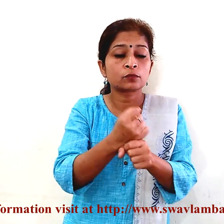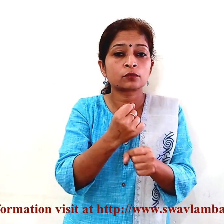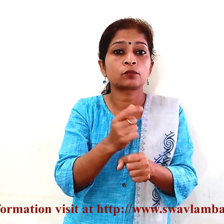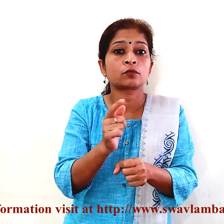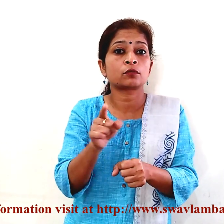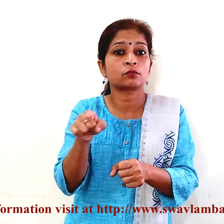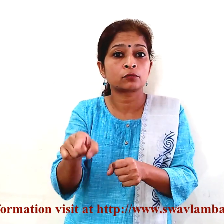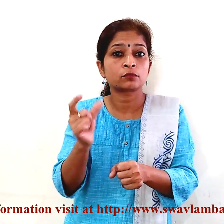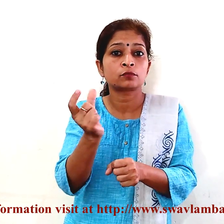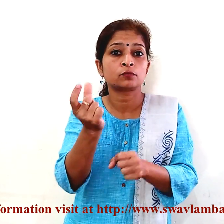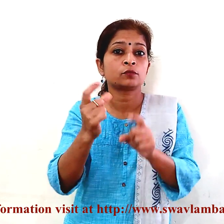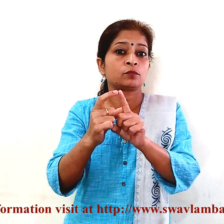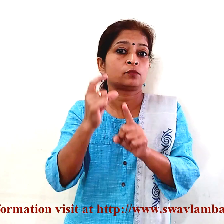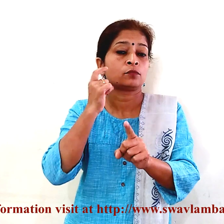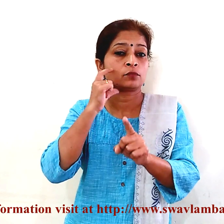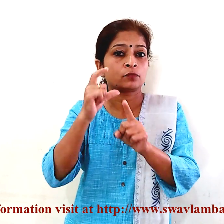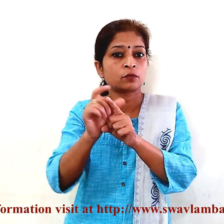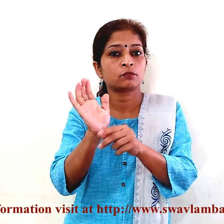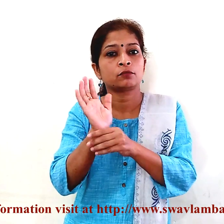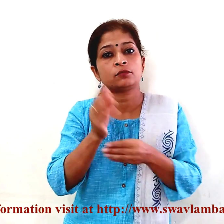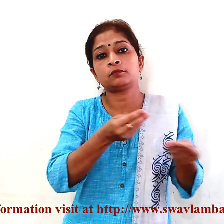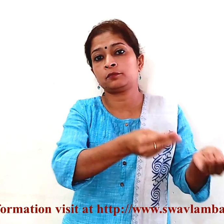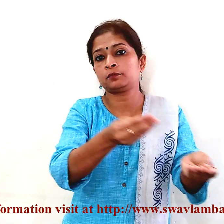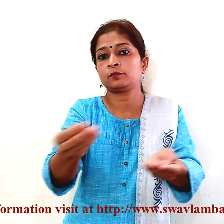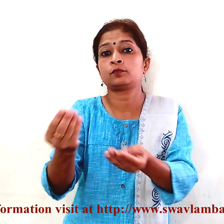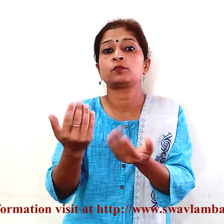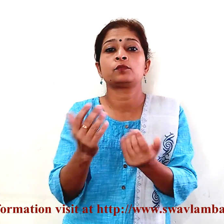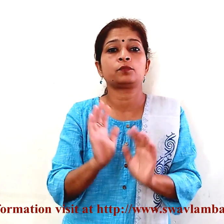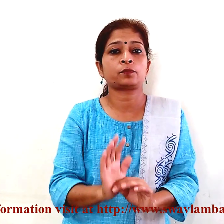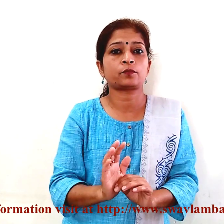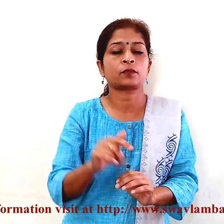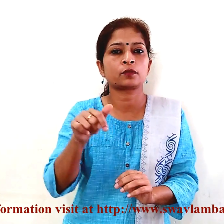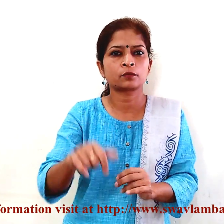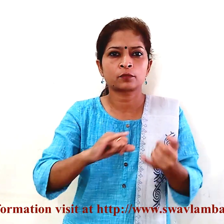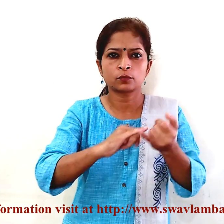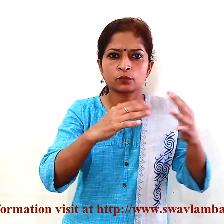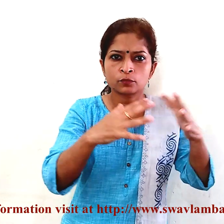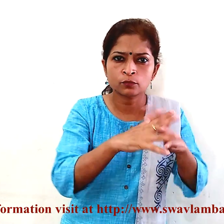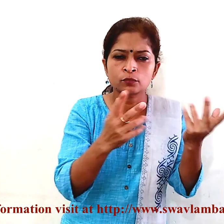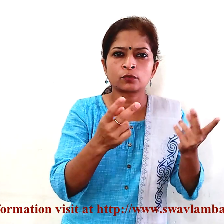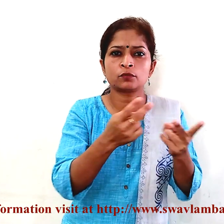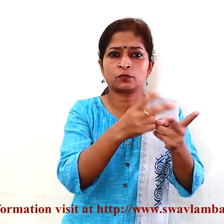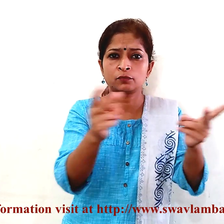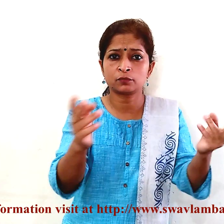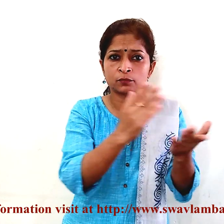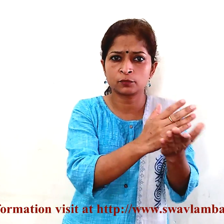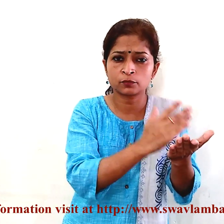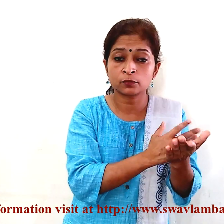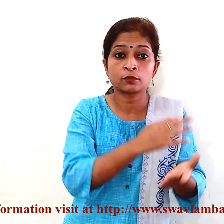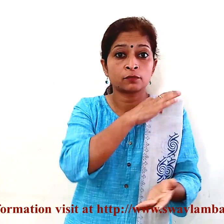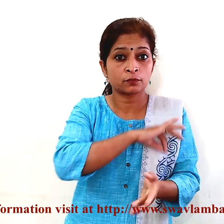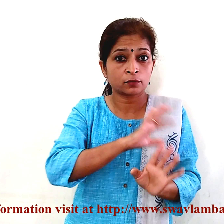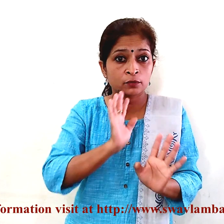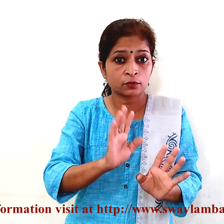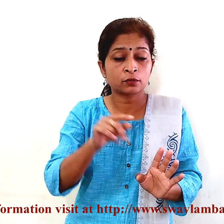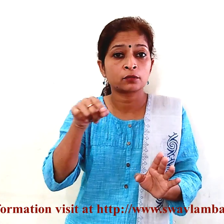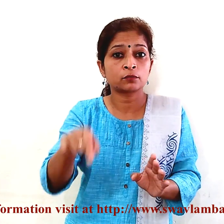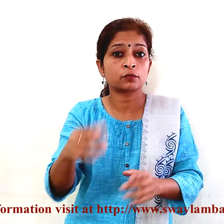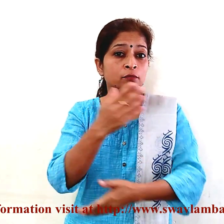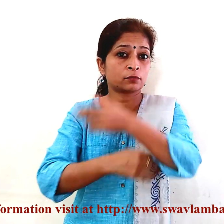यूनिक डिसेबिलिटी ID Card दिया जा सके समाज कल्यान के माध्यम से योजनाओं का लाब उठाने के लिए दिव्यांगों के पास